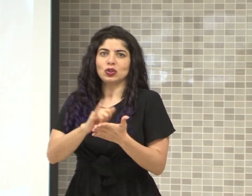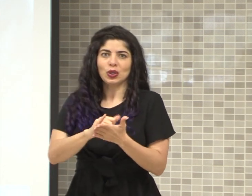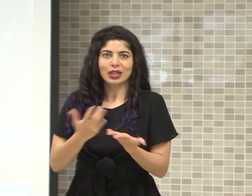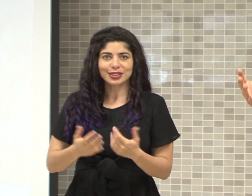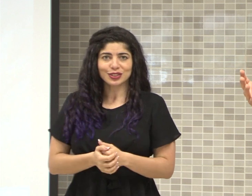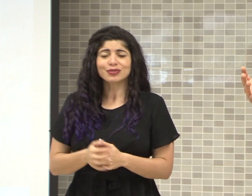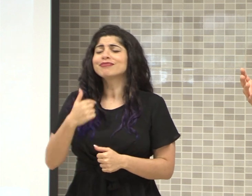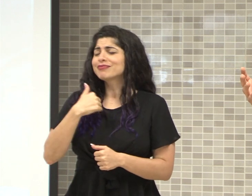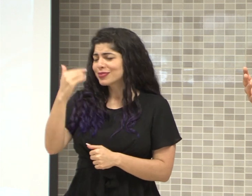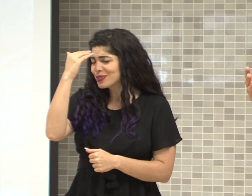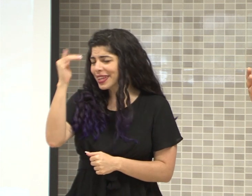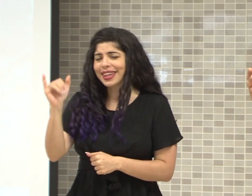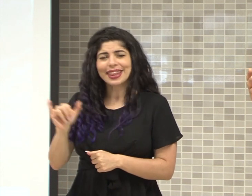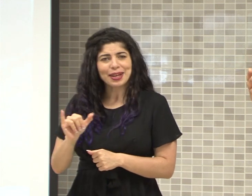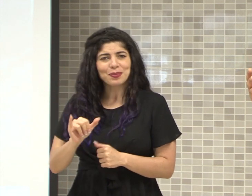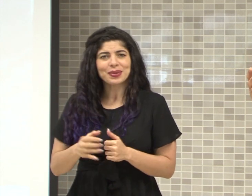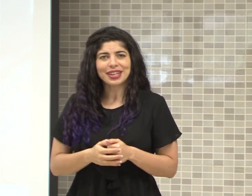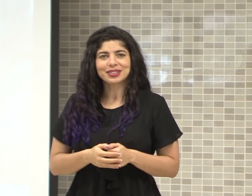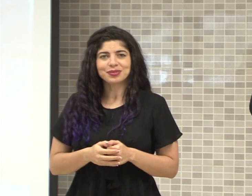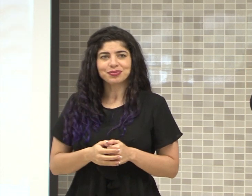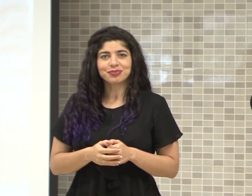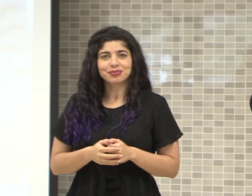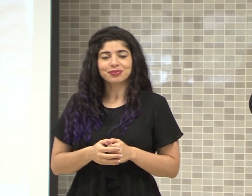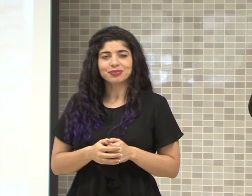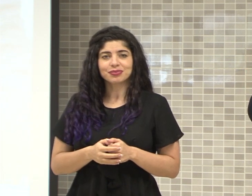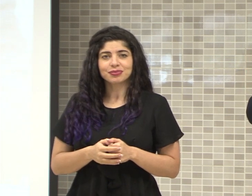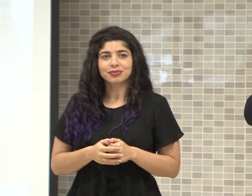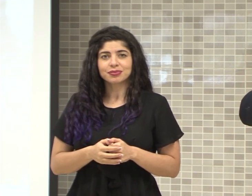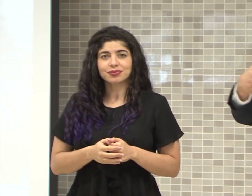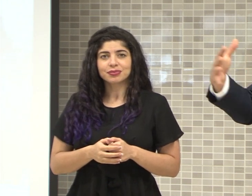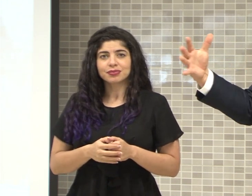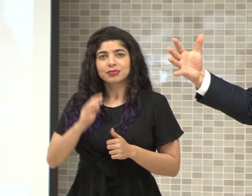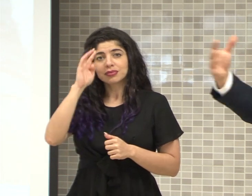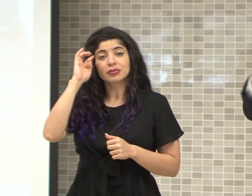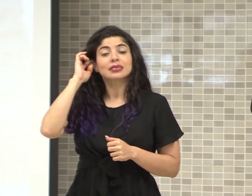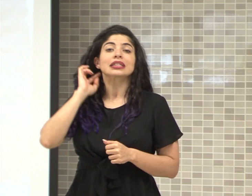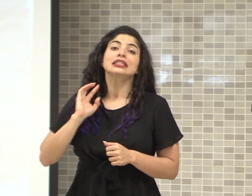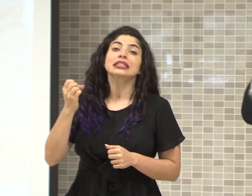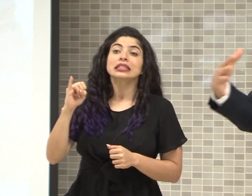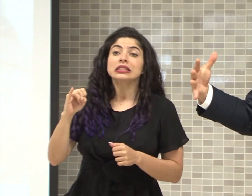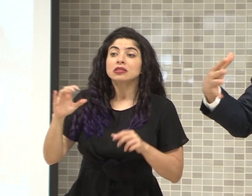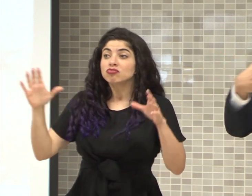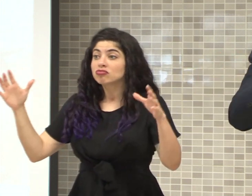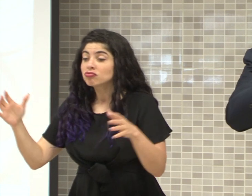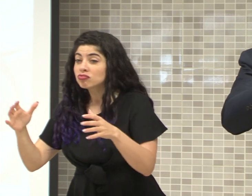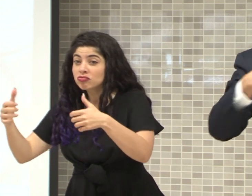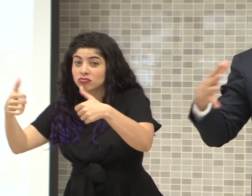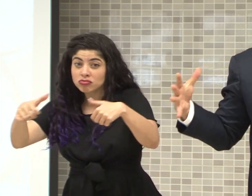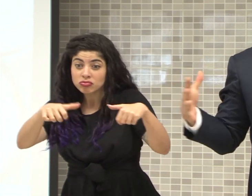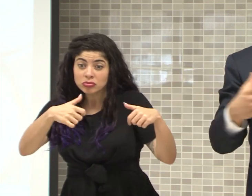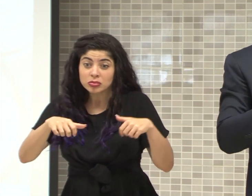Y sé también, que con un acuerdo, un consenso, un